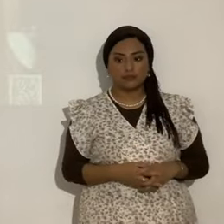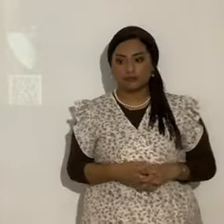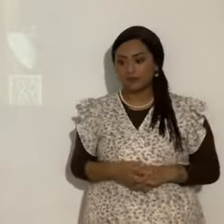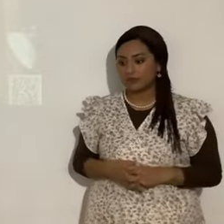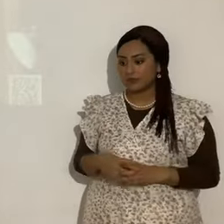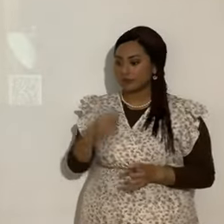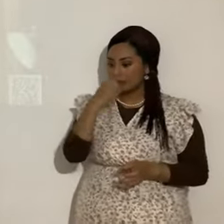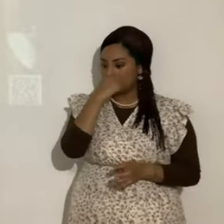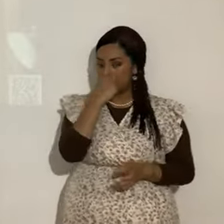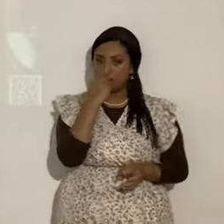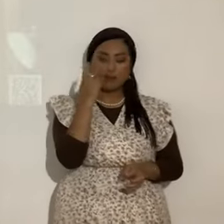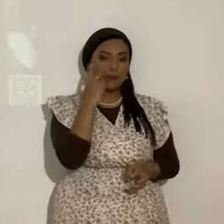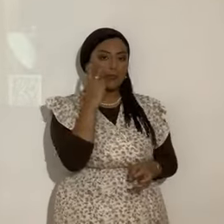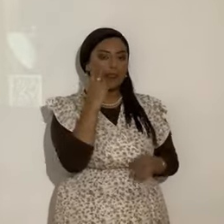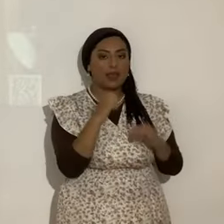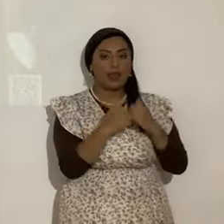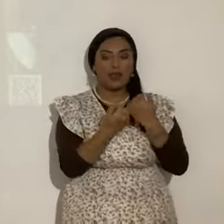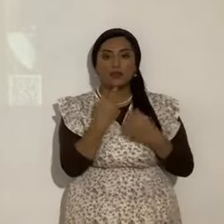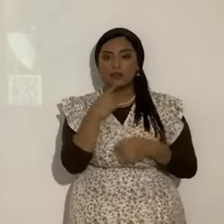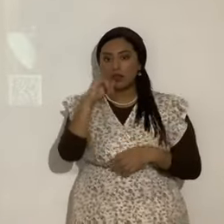Fíjense como dice aquí en Juan 8.